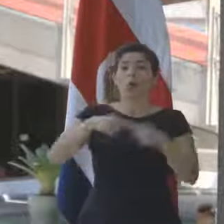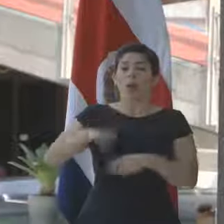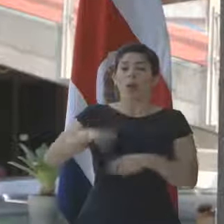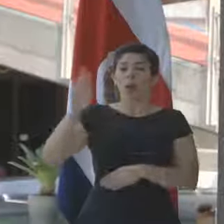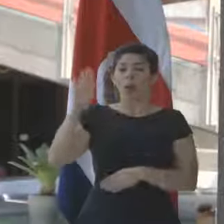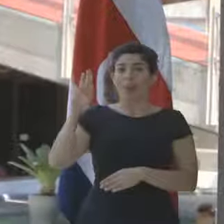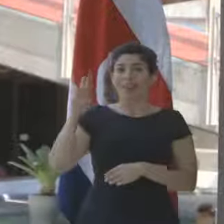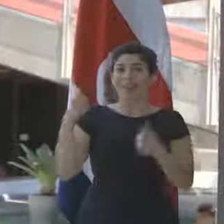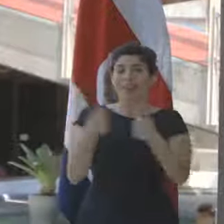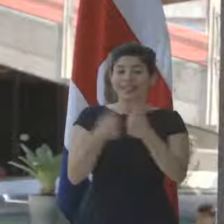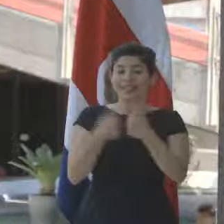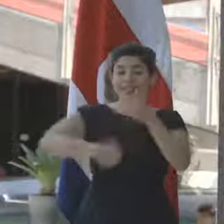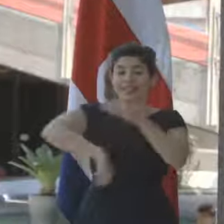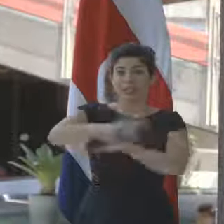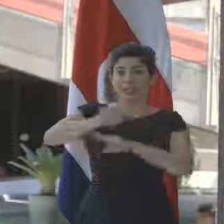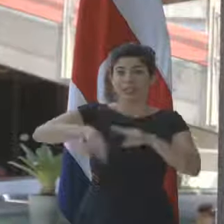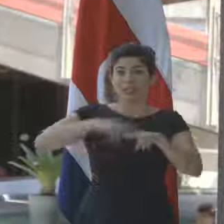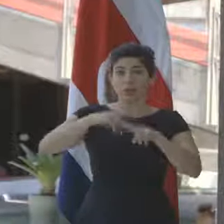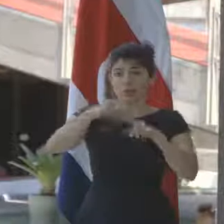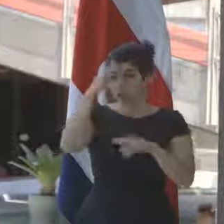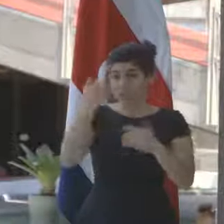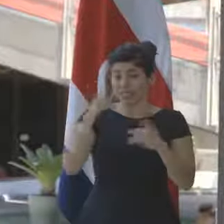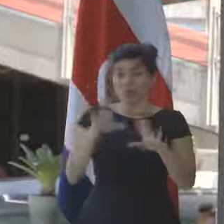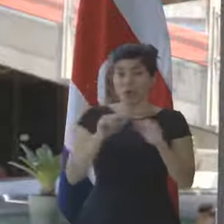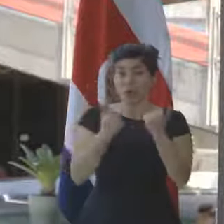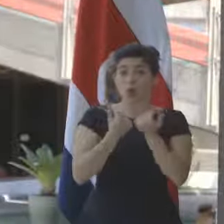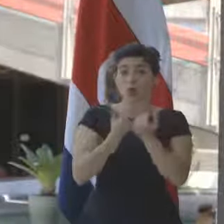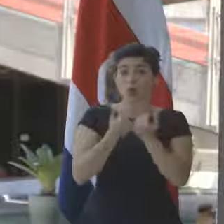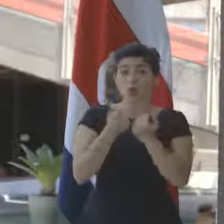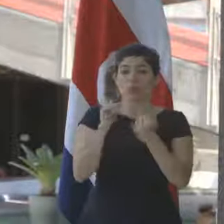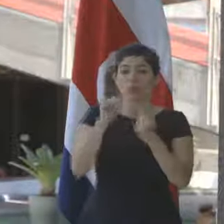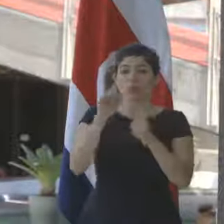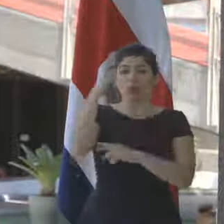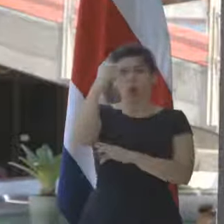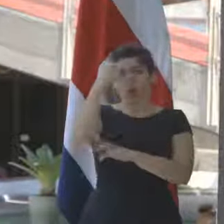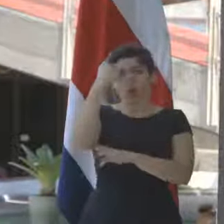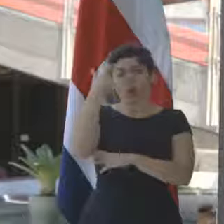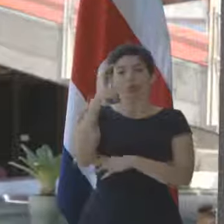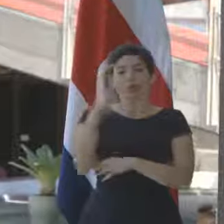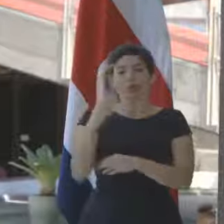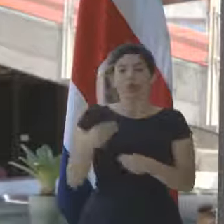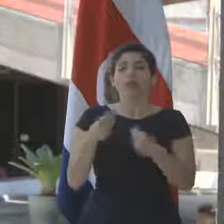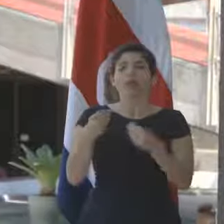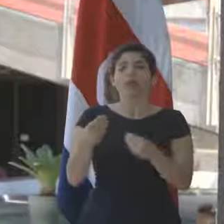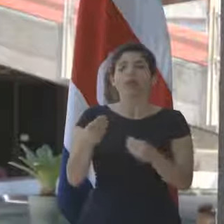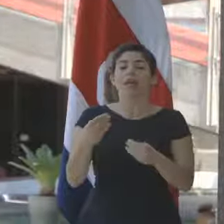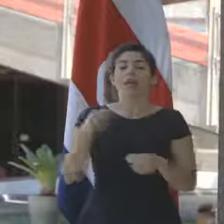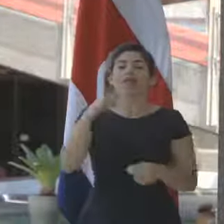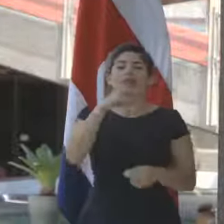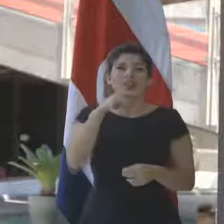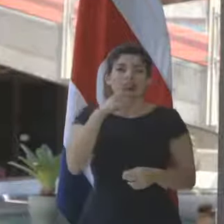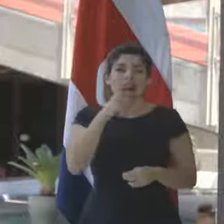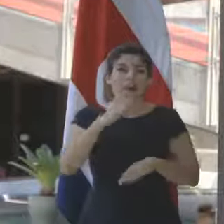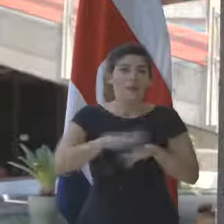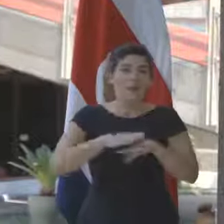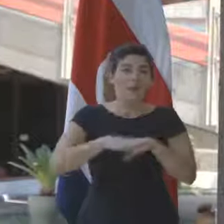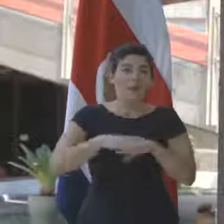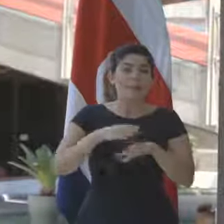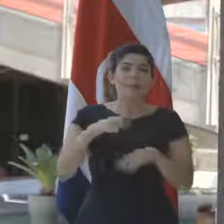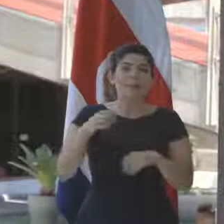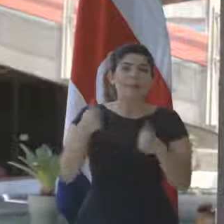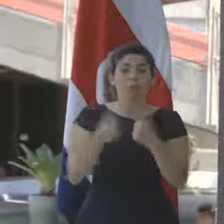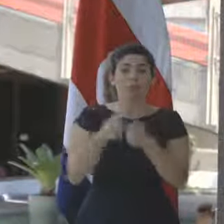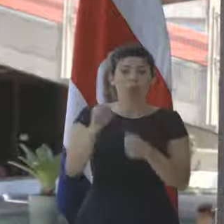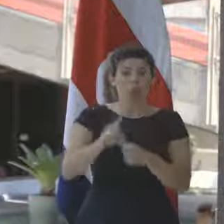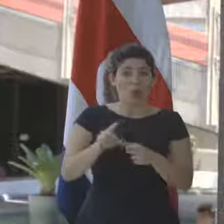Nacional, pero no sé si ya como gobierno se ha analizado, históricamente se da algún azueto, algún permiso, hay un partido domingo,